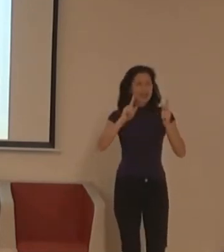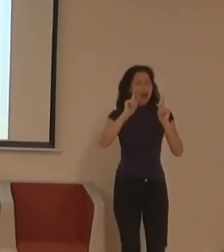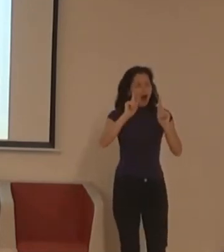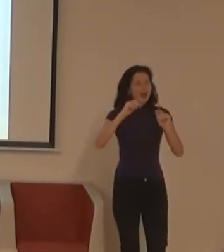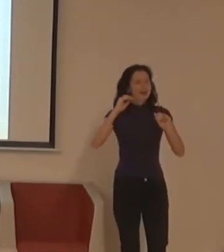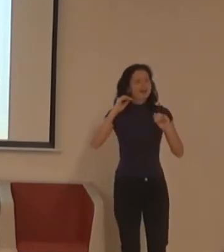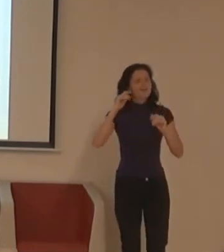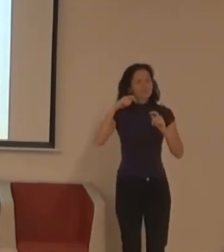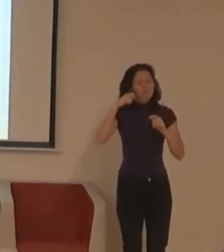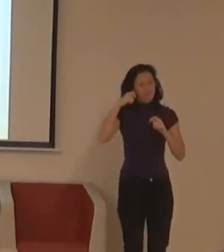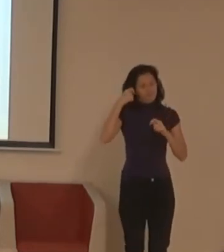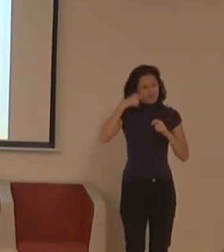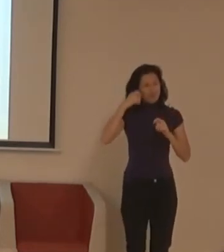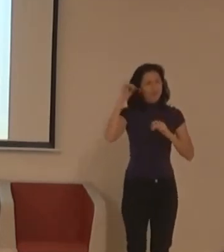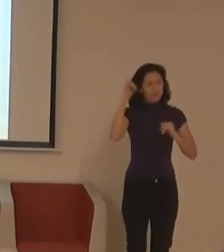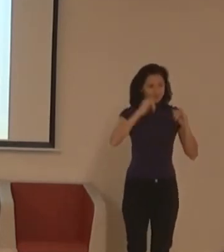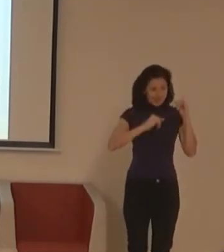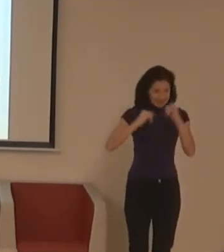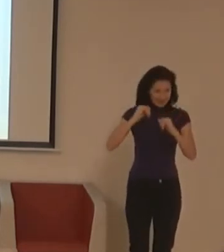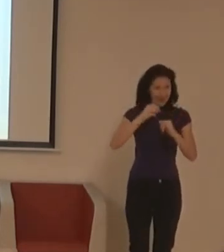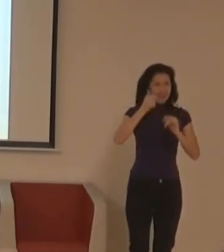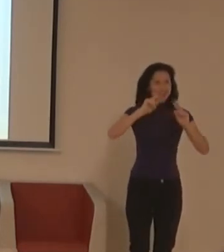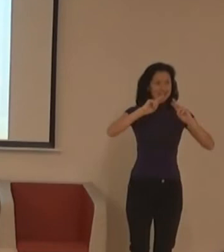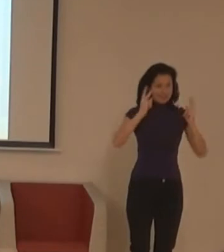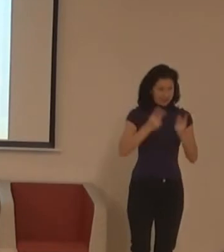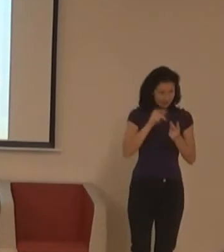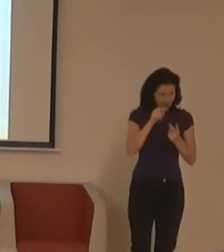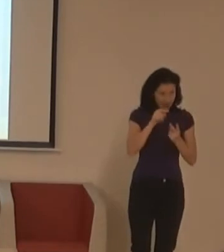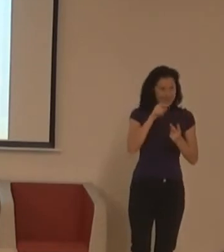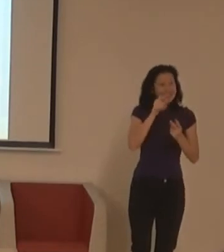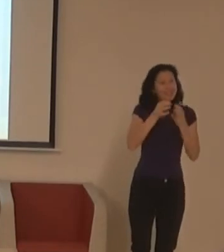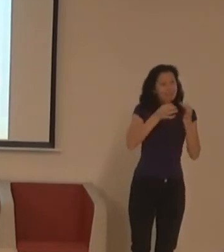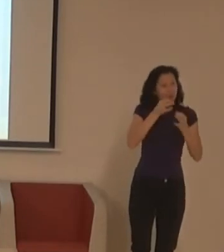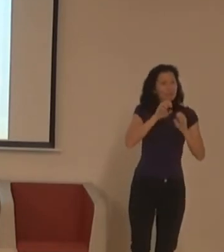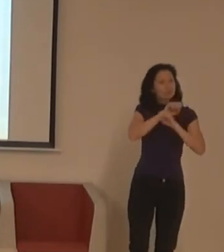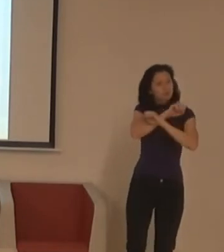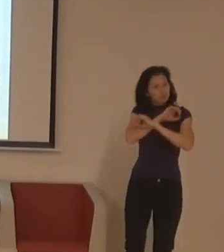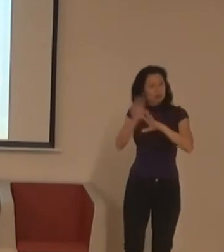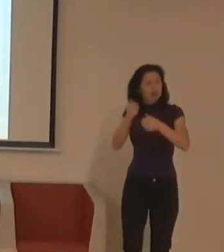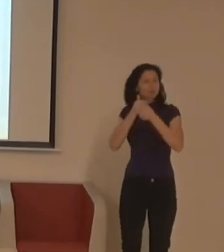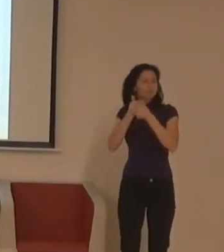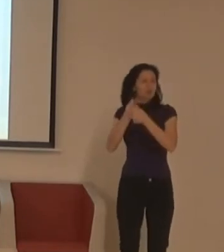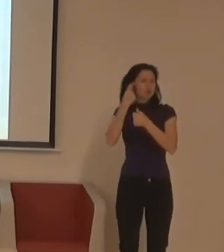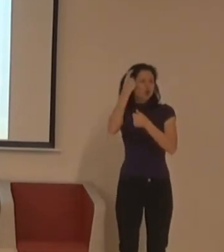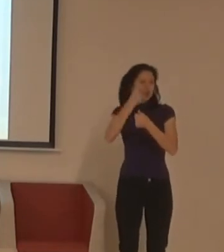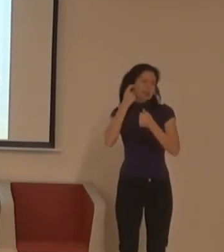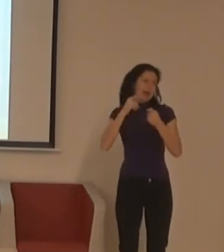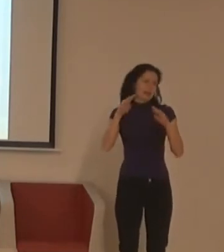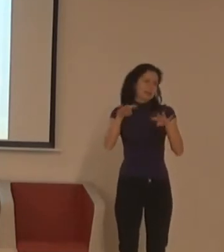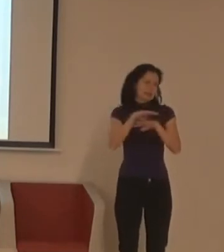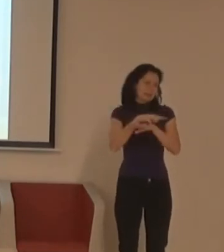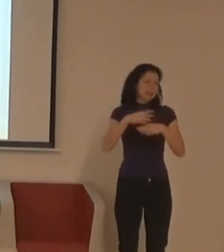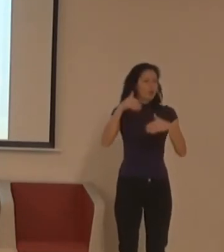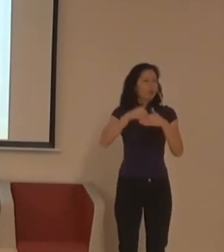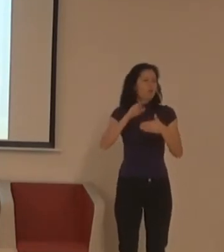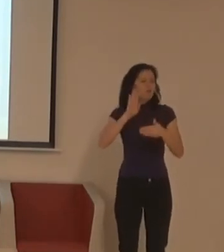anoncování informací o festivalu ve znakovém jazyce taky na sociálních sítích. Na obrázku je